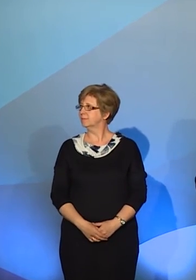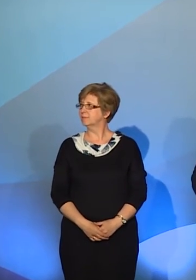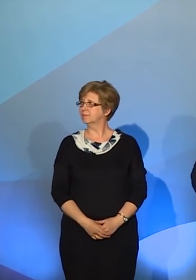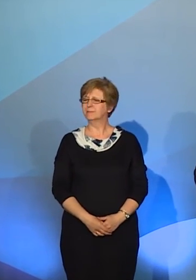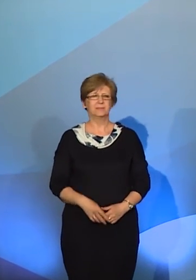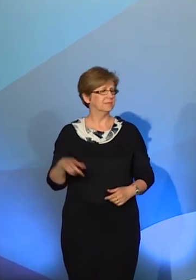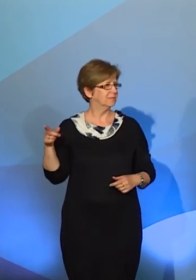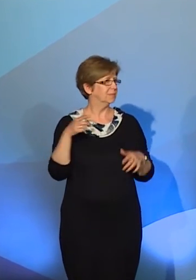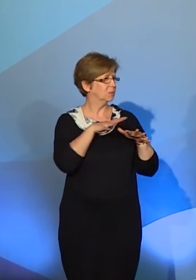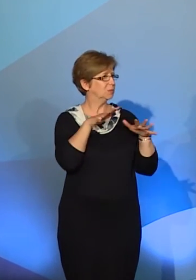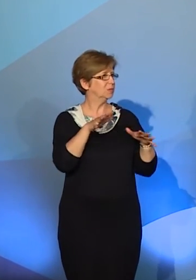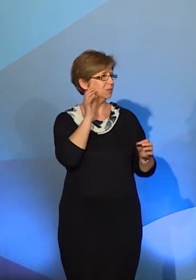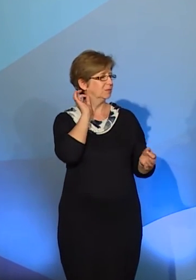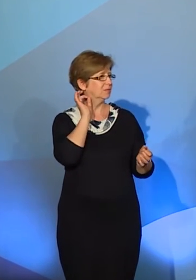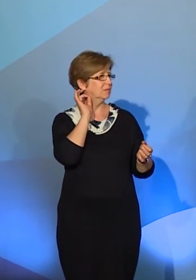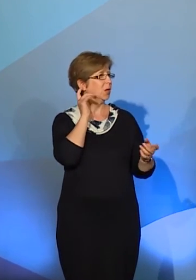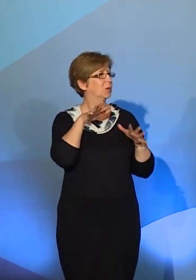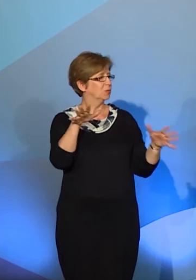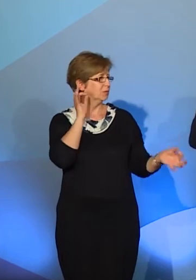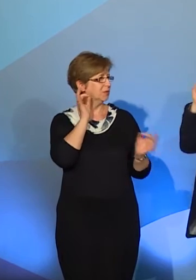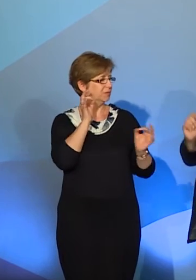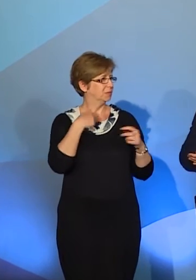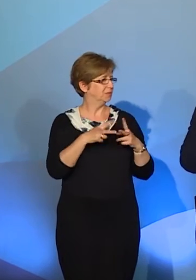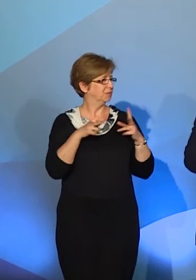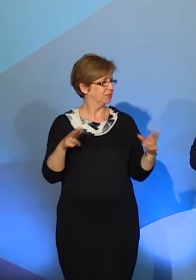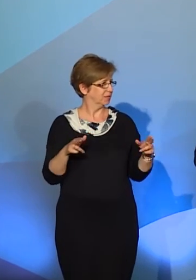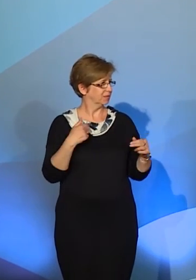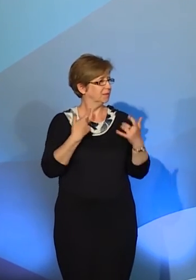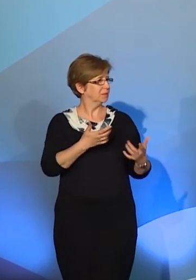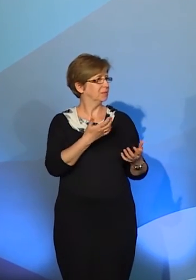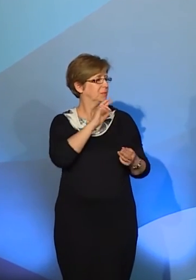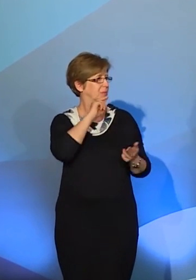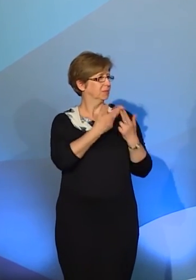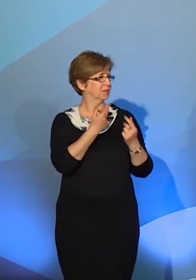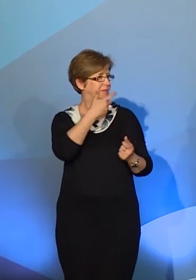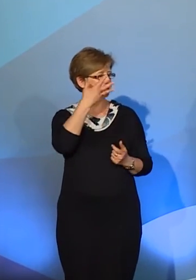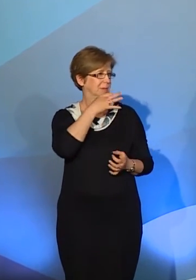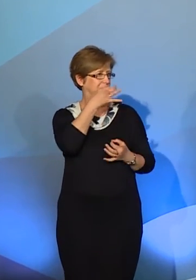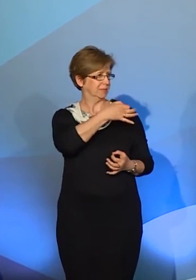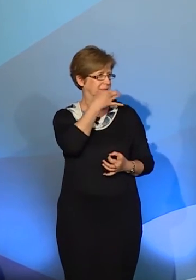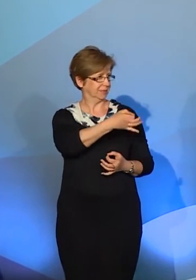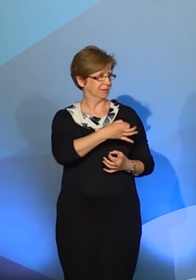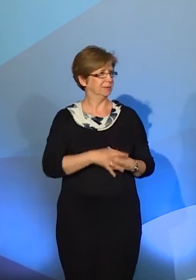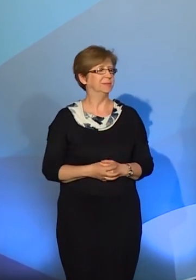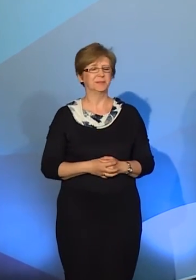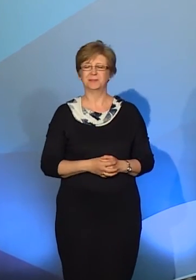się bardzo dużo tego, czegoś... No właśnie, tutaj jest fatalnie, jeśli chodzi o odsłuch, ale spróbuję może trochę ciszej.